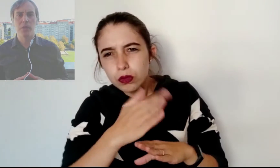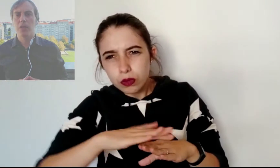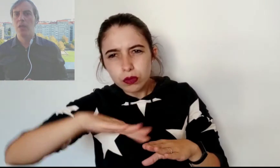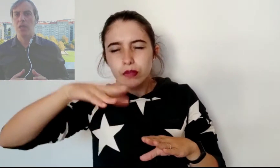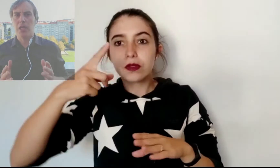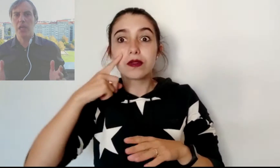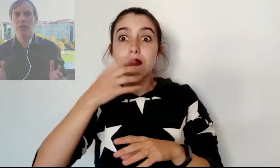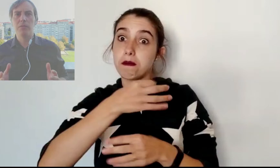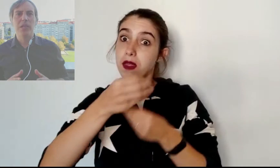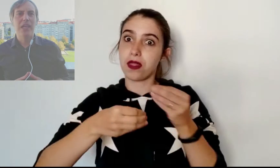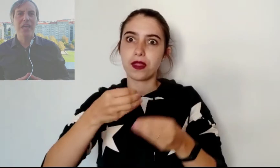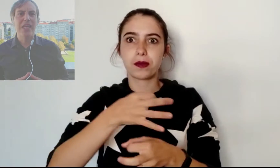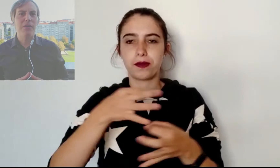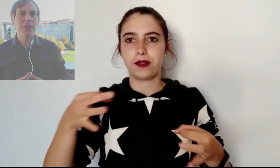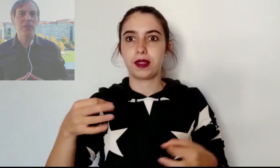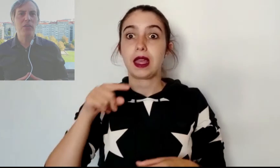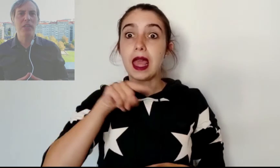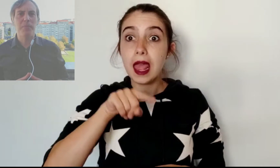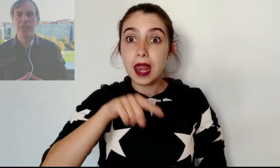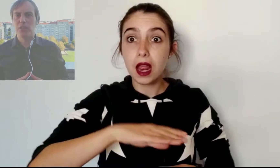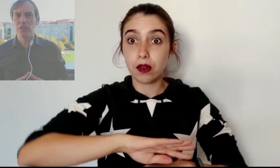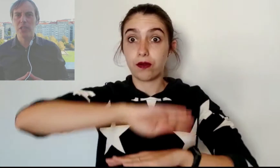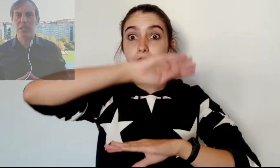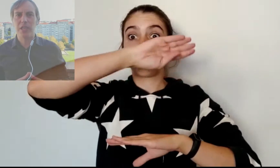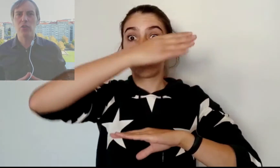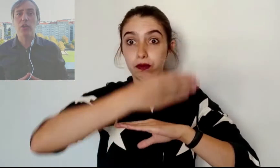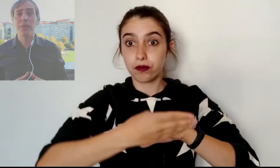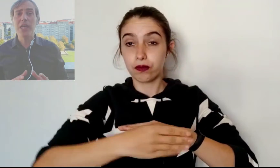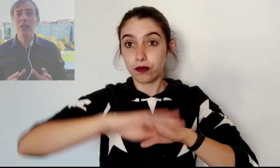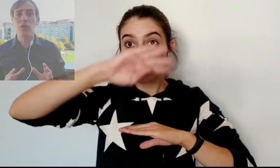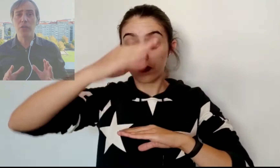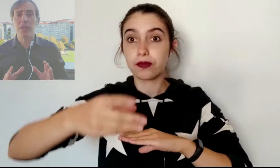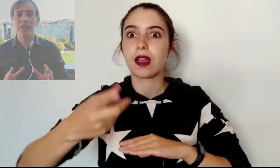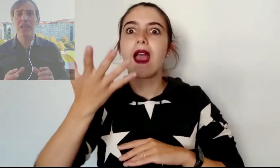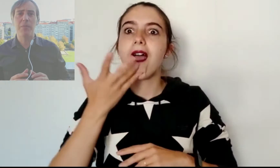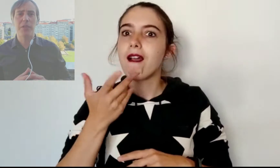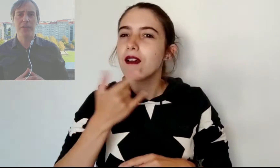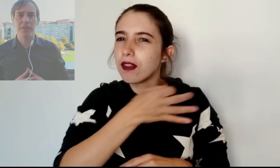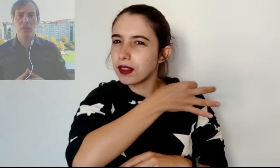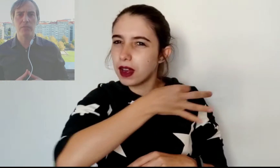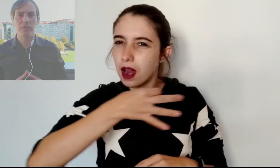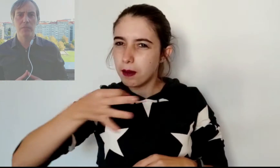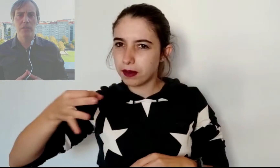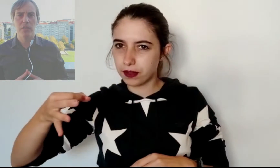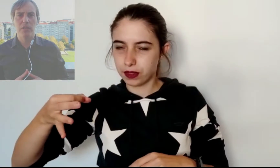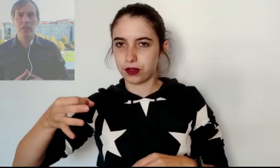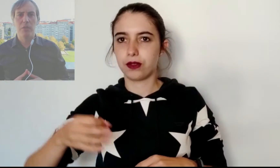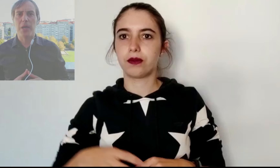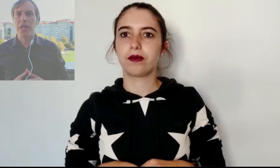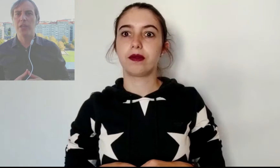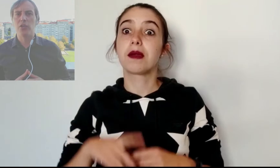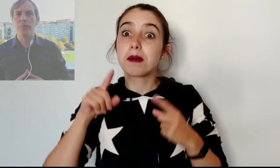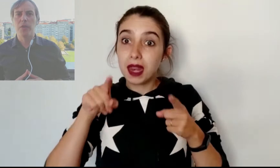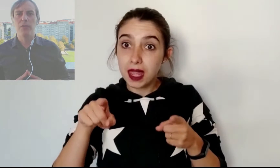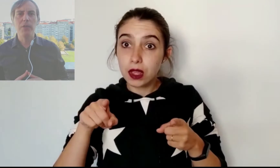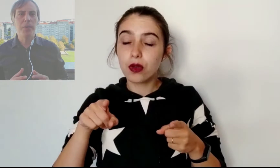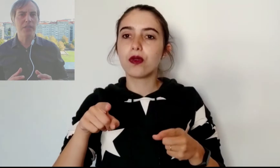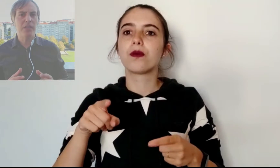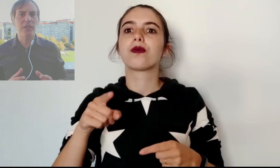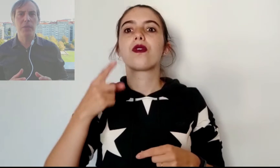En él, cada elevación y depresión del terreno debían conocerse a la perfección. Para ello, fue imprescindible